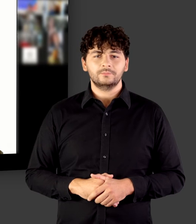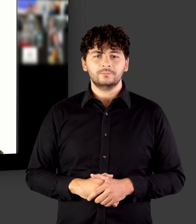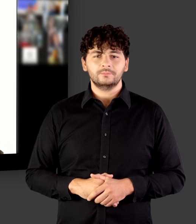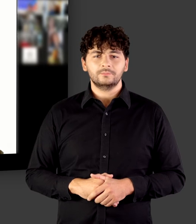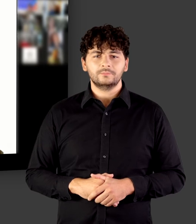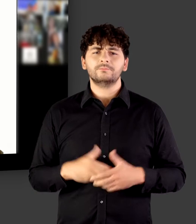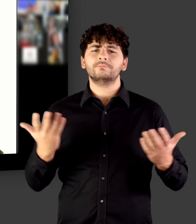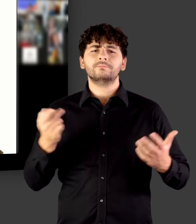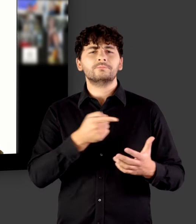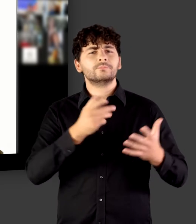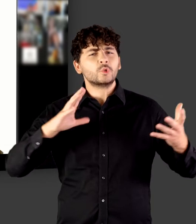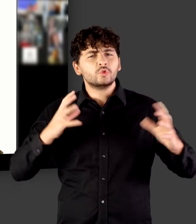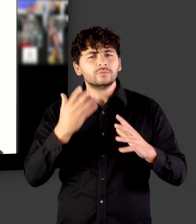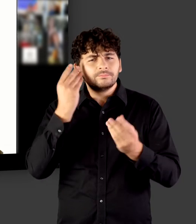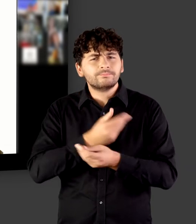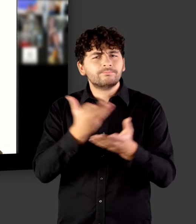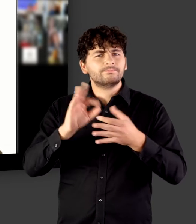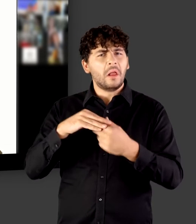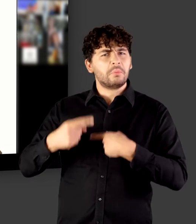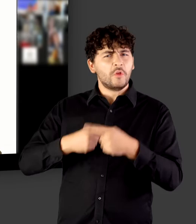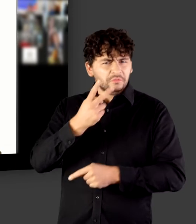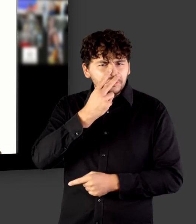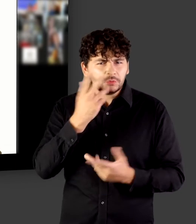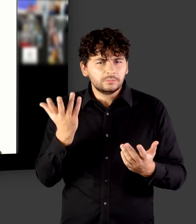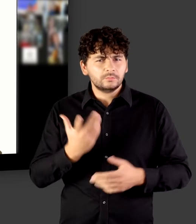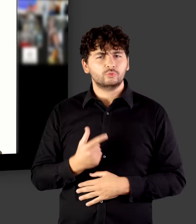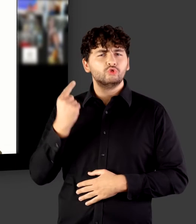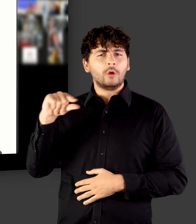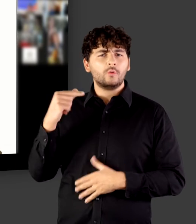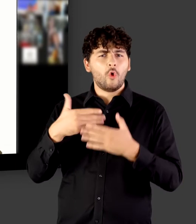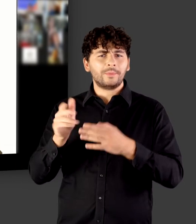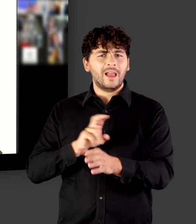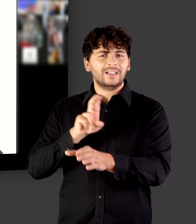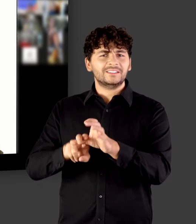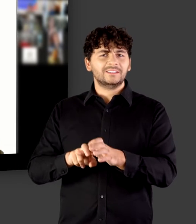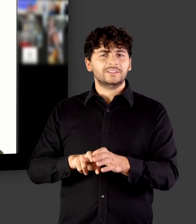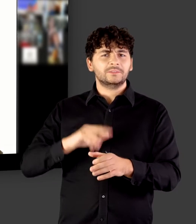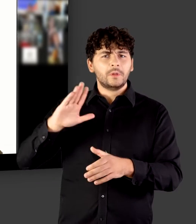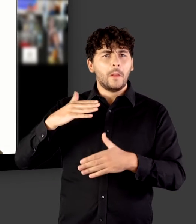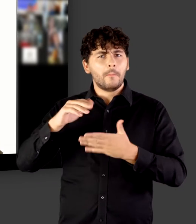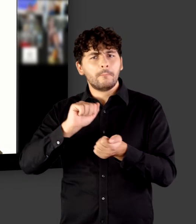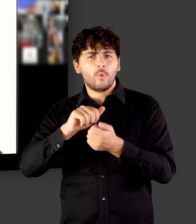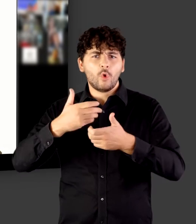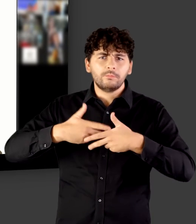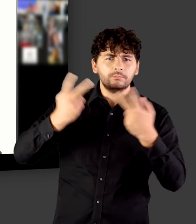Ja, hier vielleicht noch ganz kurz der Ablauf, wie Green Open Access in den Publikationsprozess passt.